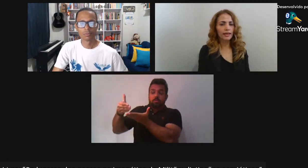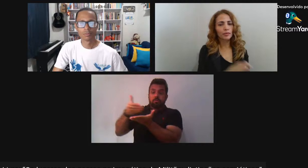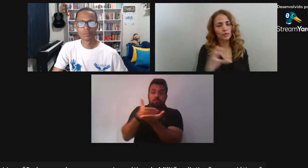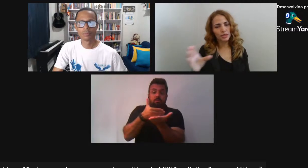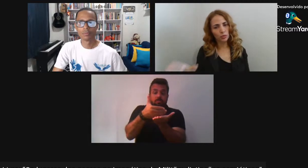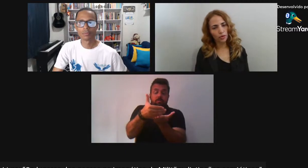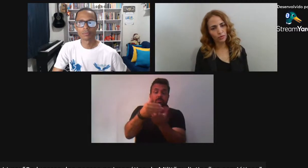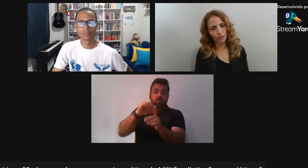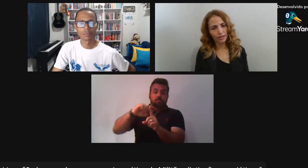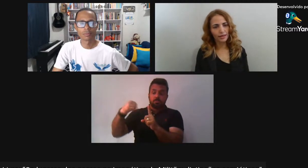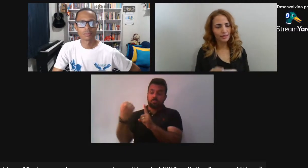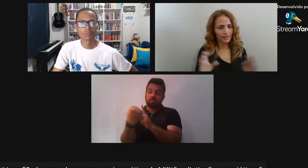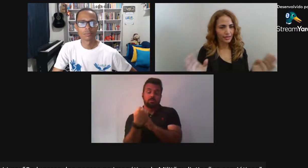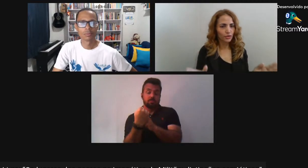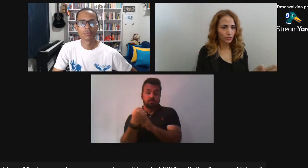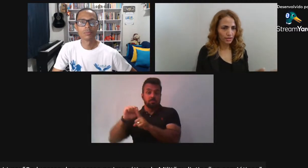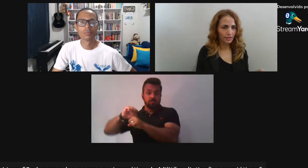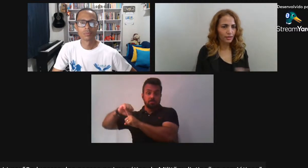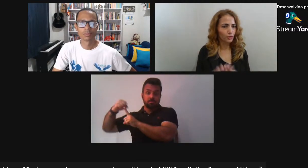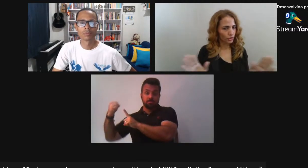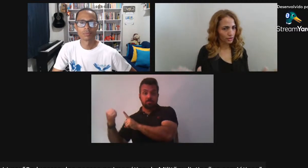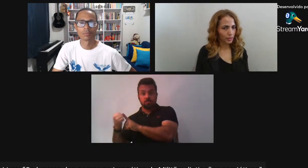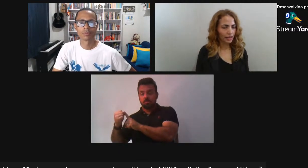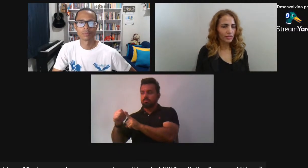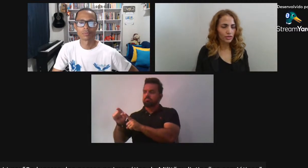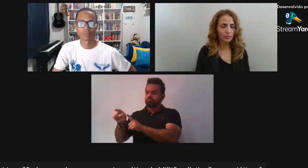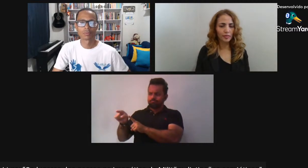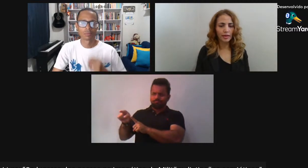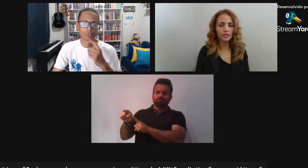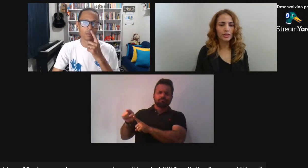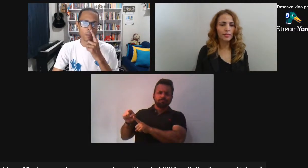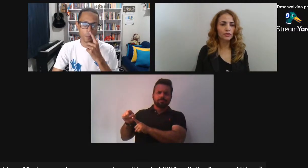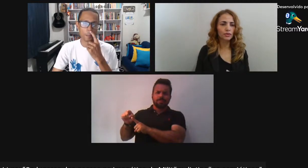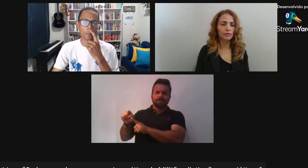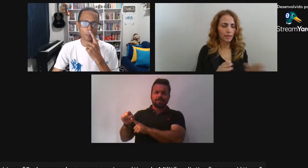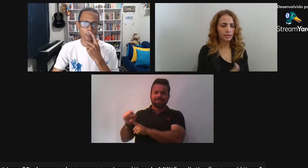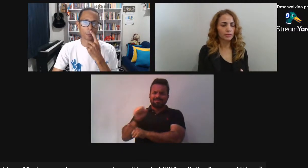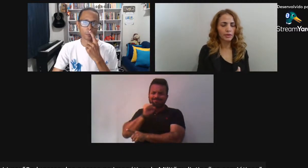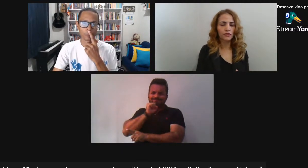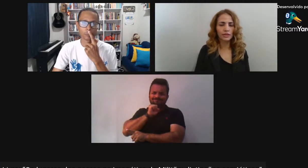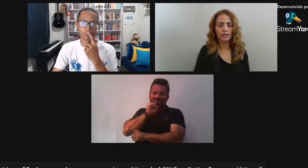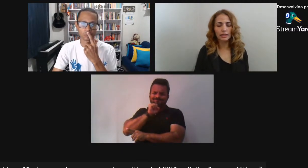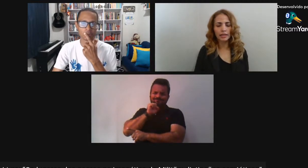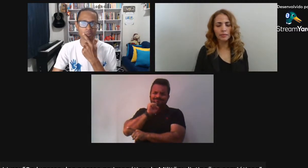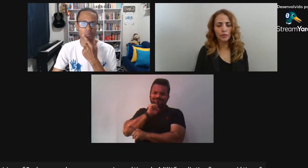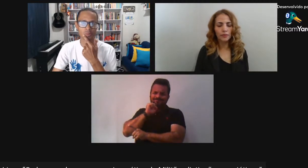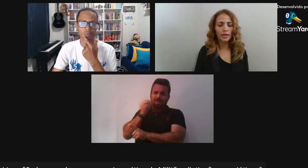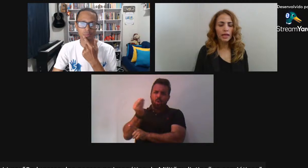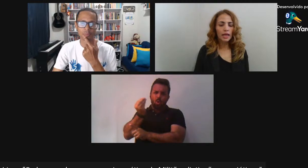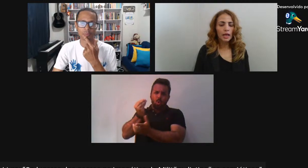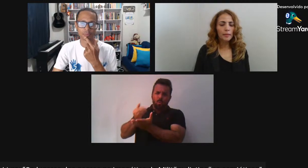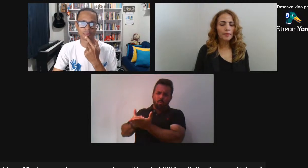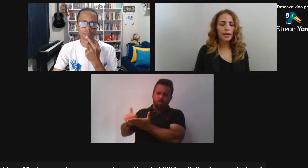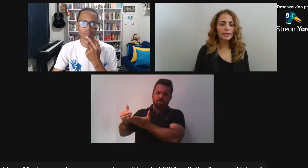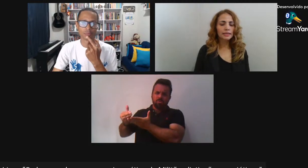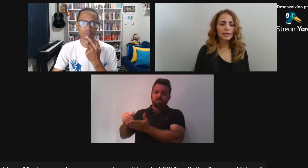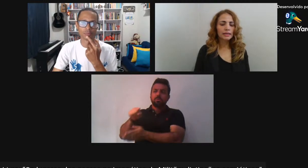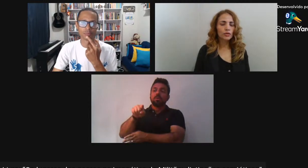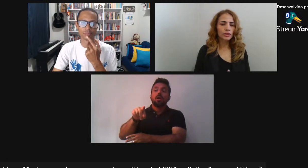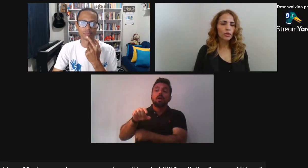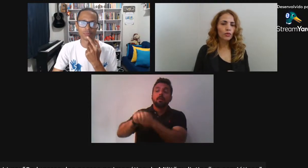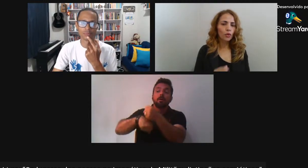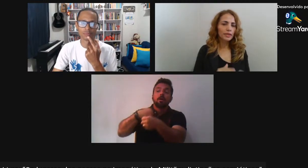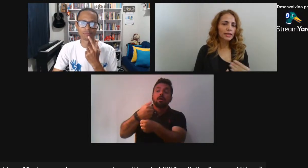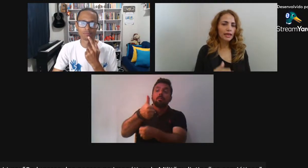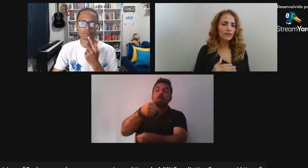Paulo arcaica Para uma São Paulo moderna Em outras palavras Obviamente Mais específicas Daquele tempo Mas